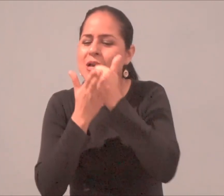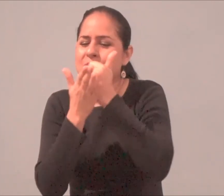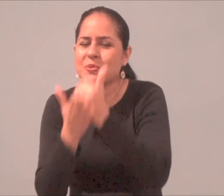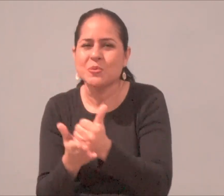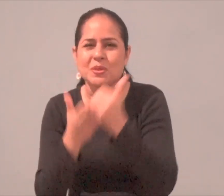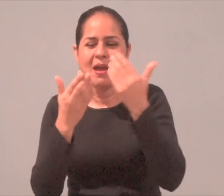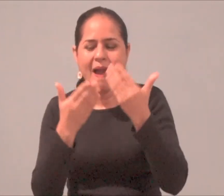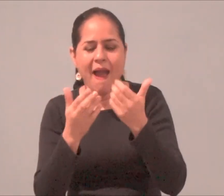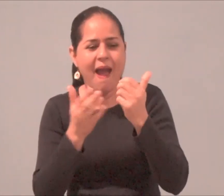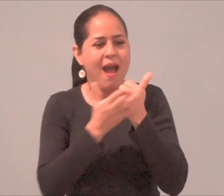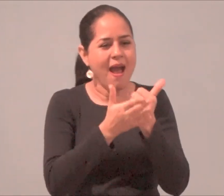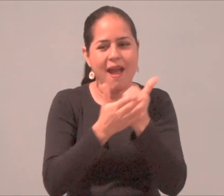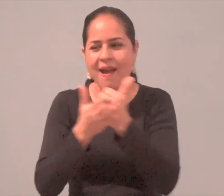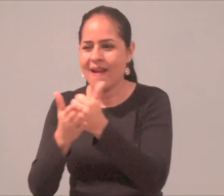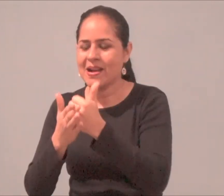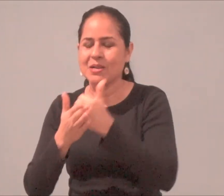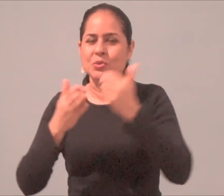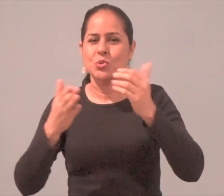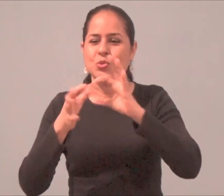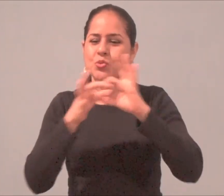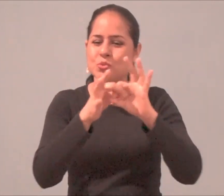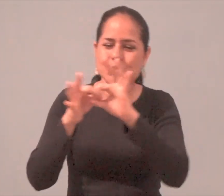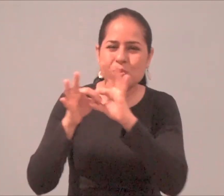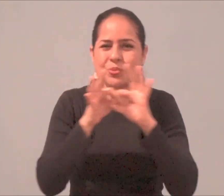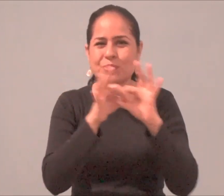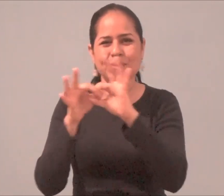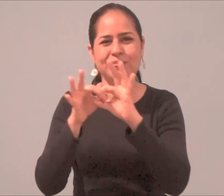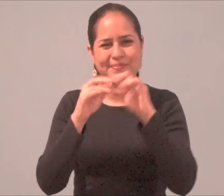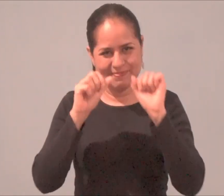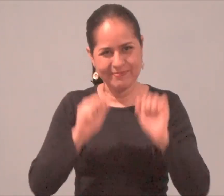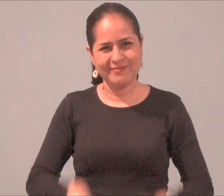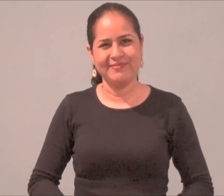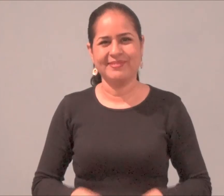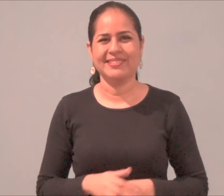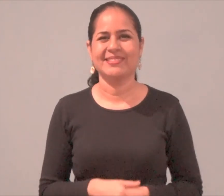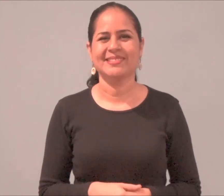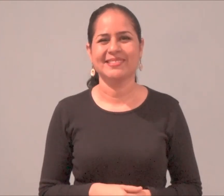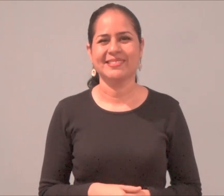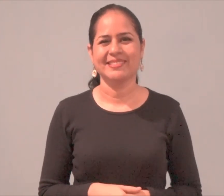nos